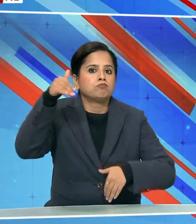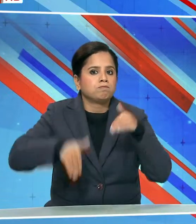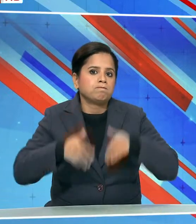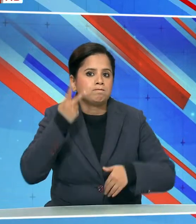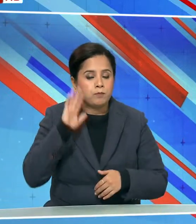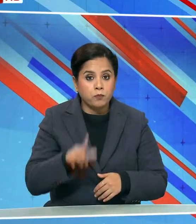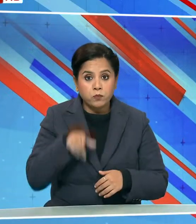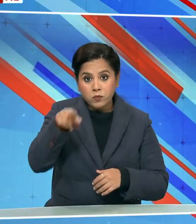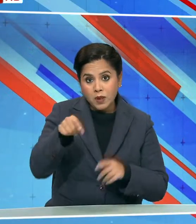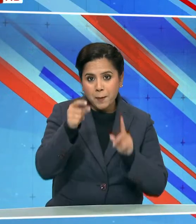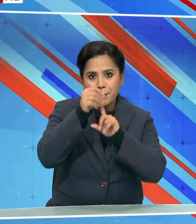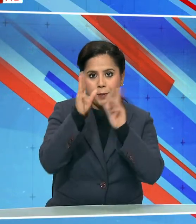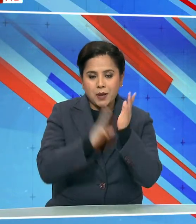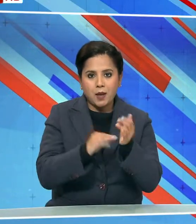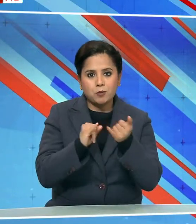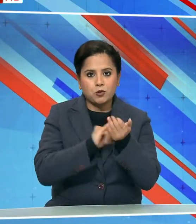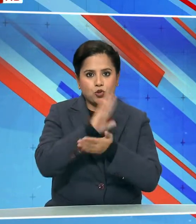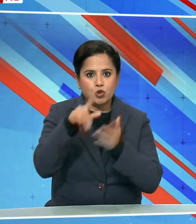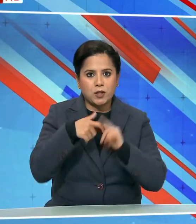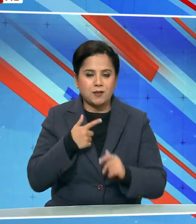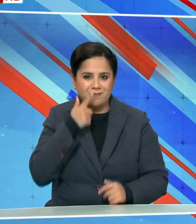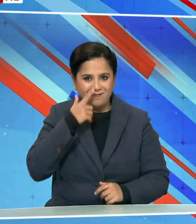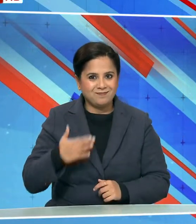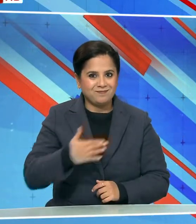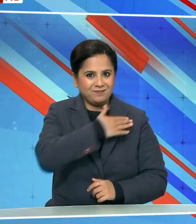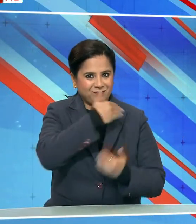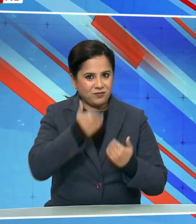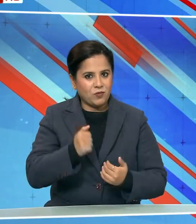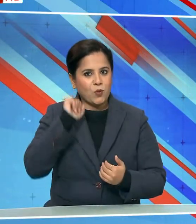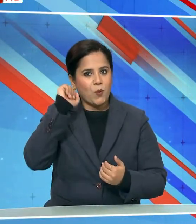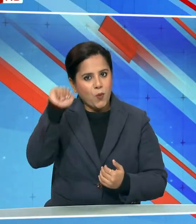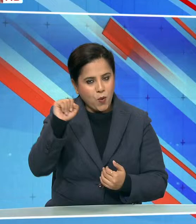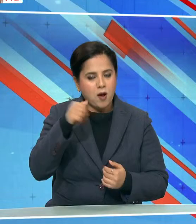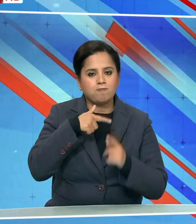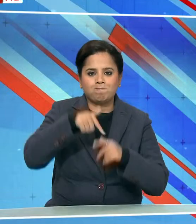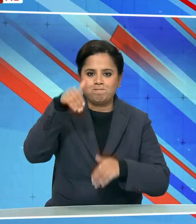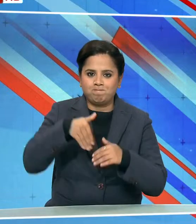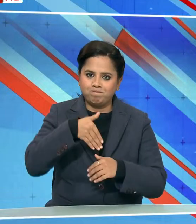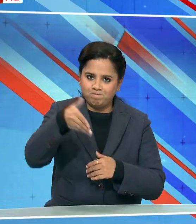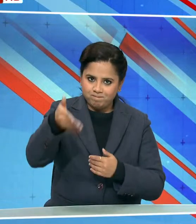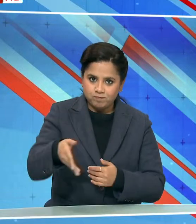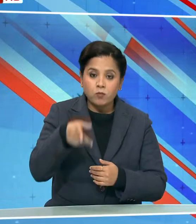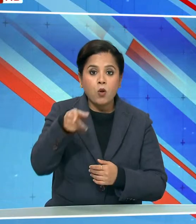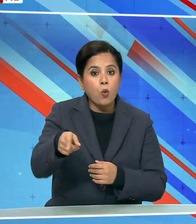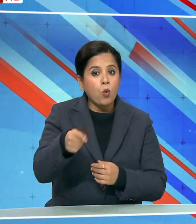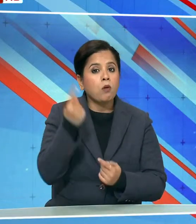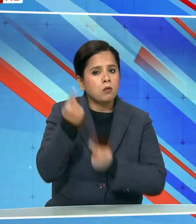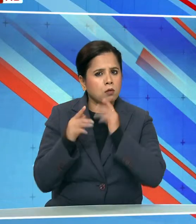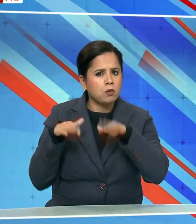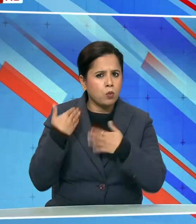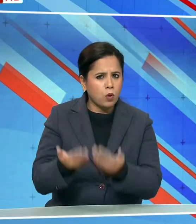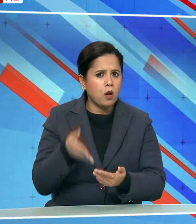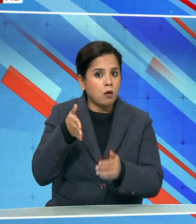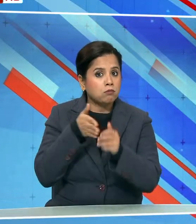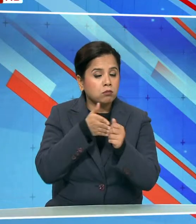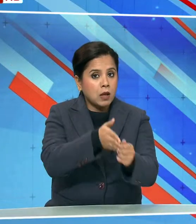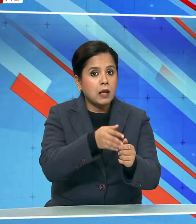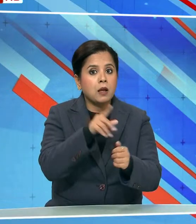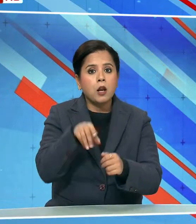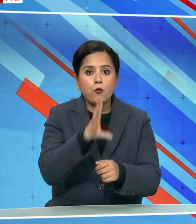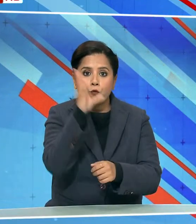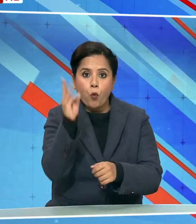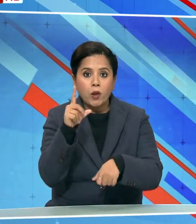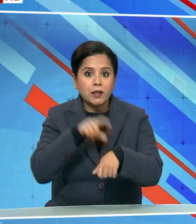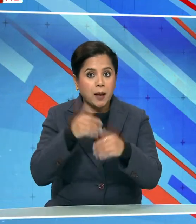प्रधान मंतरी शेख हसीना ने ढाका में अपने मत का प्रयोग किया सत्तारूर पार्टी अवामी लीग अपने चौथे